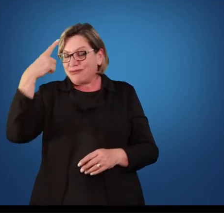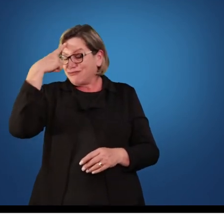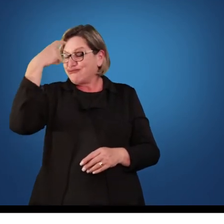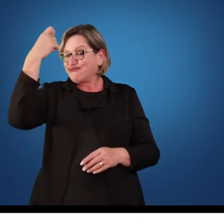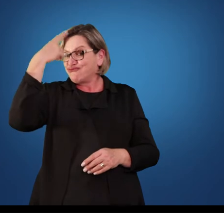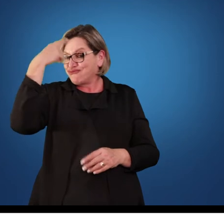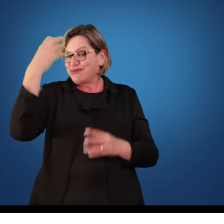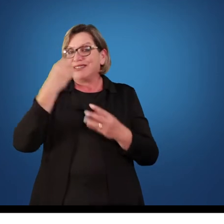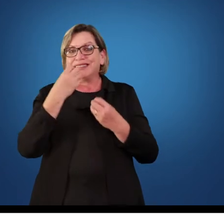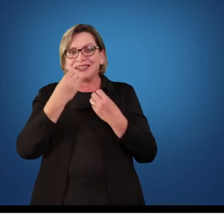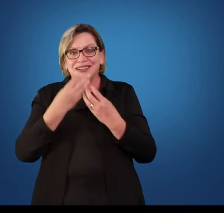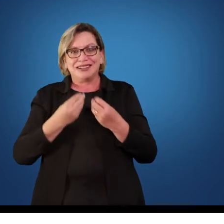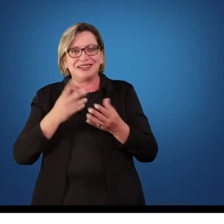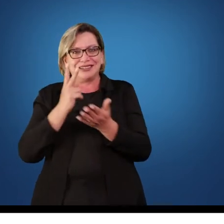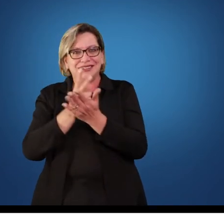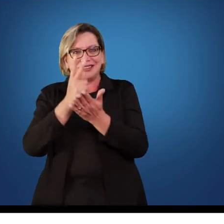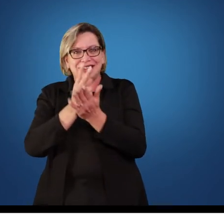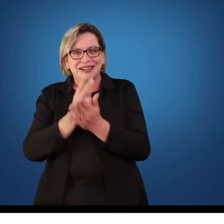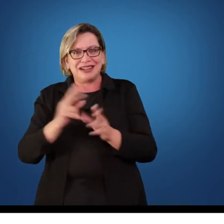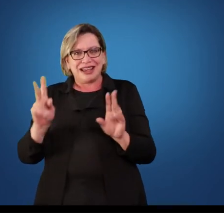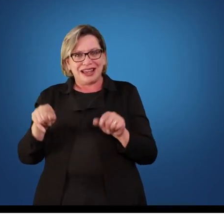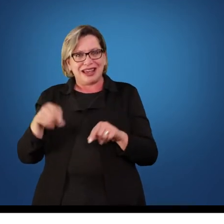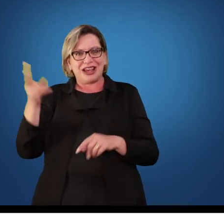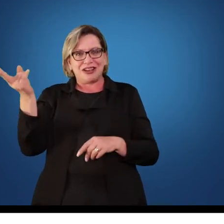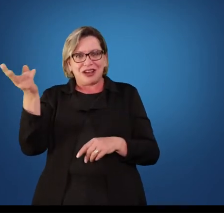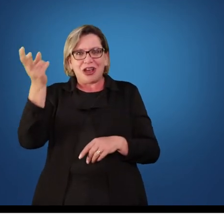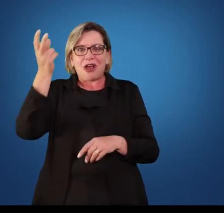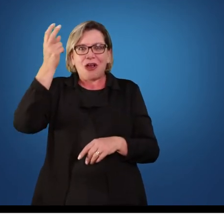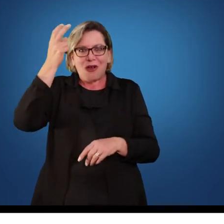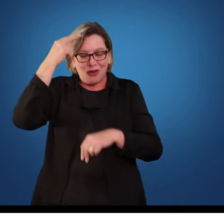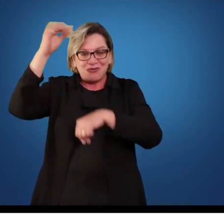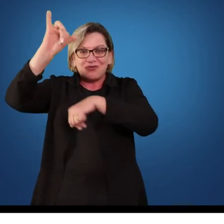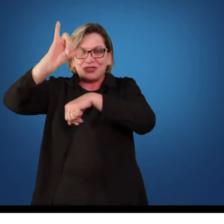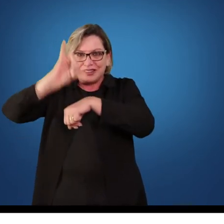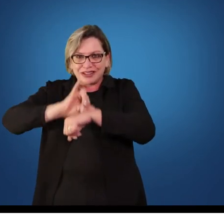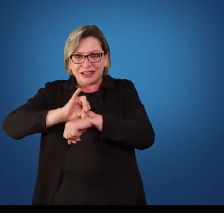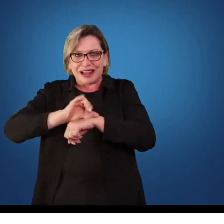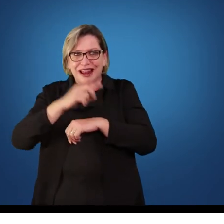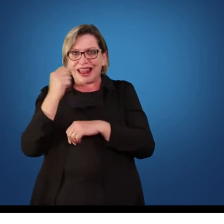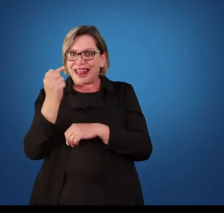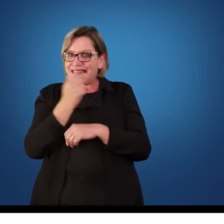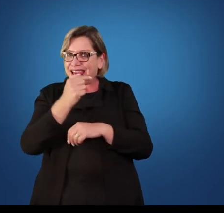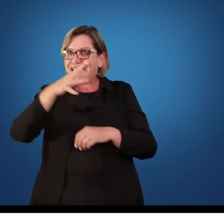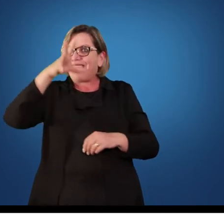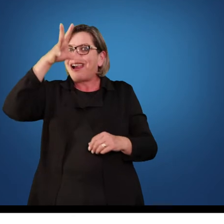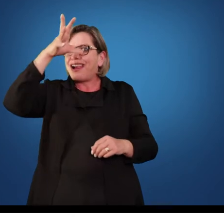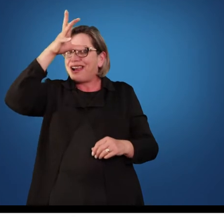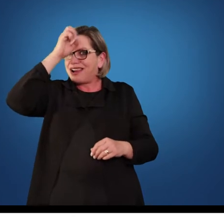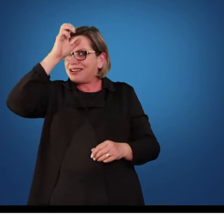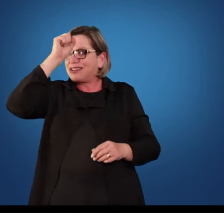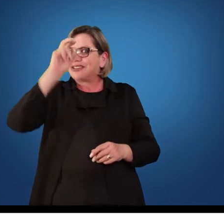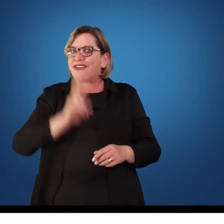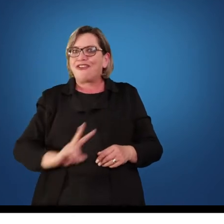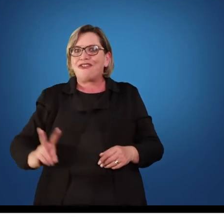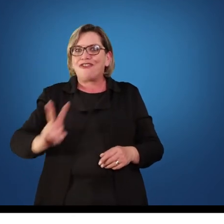e como era o centro cultural da comunidade, lá eu aprendi o valor da educação para as pessoas,